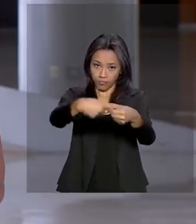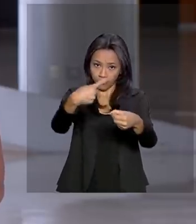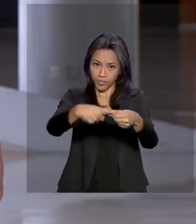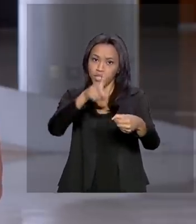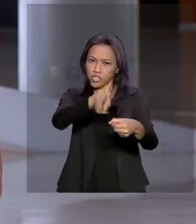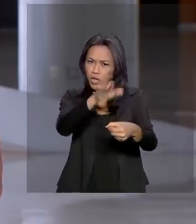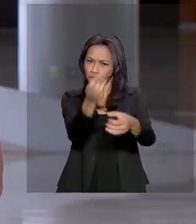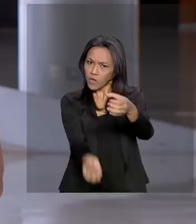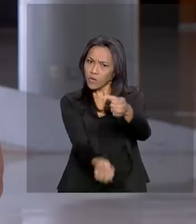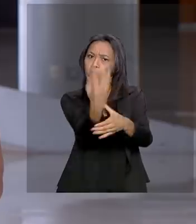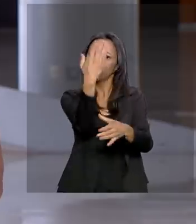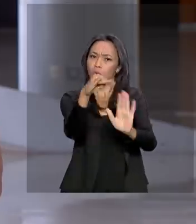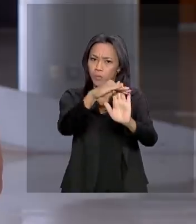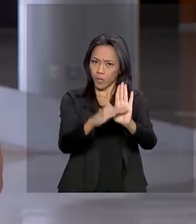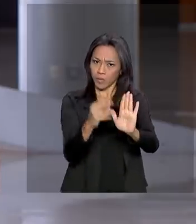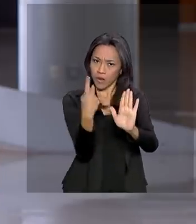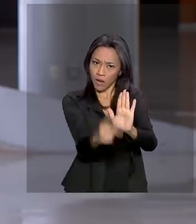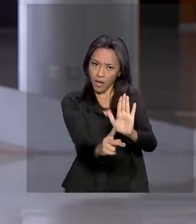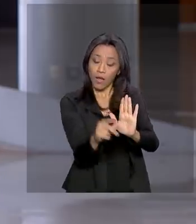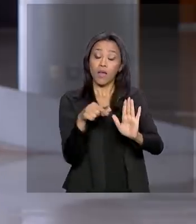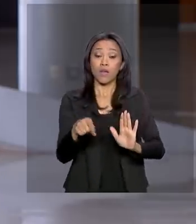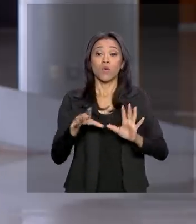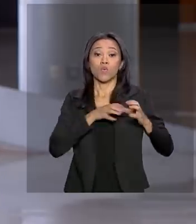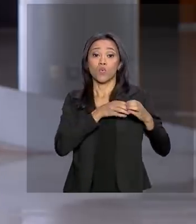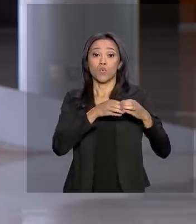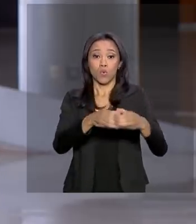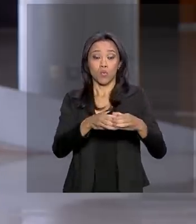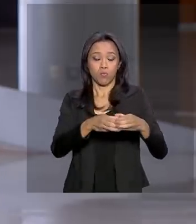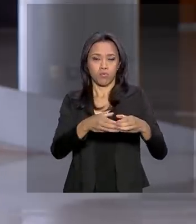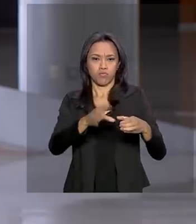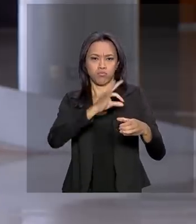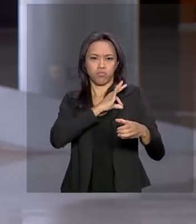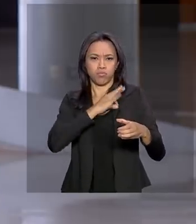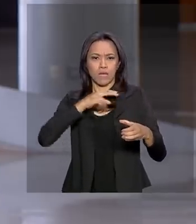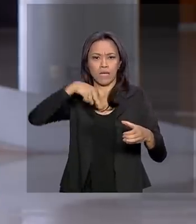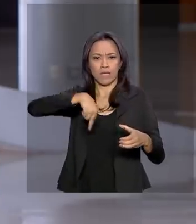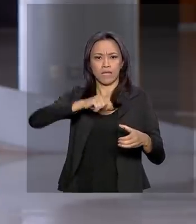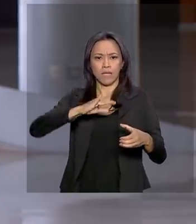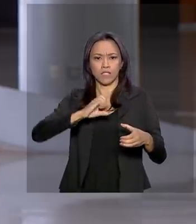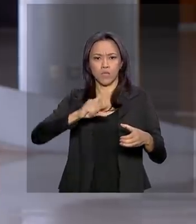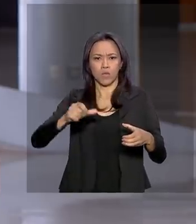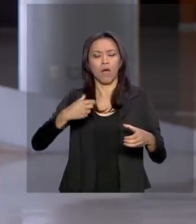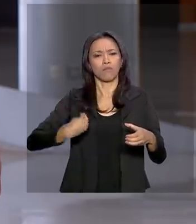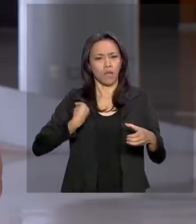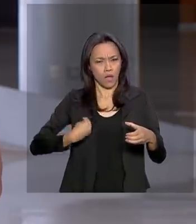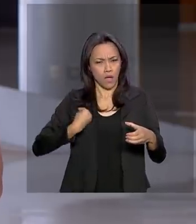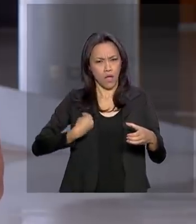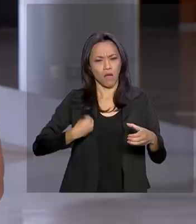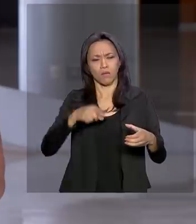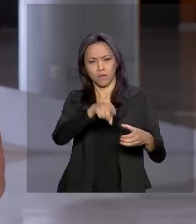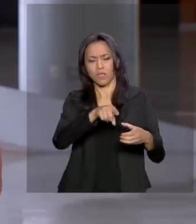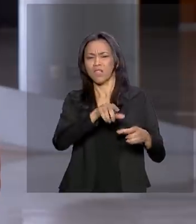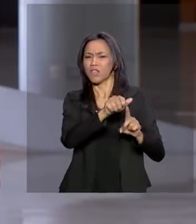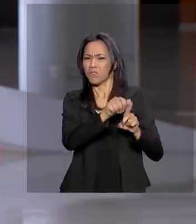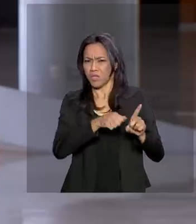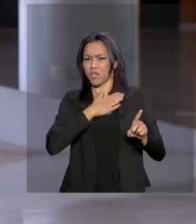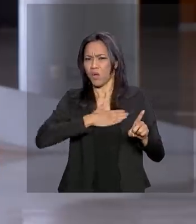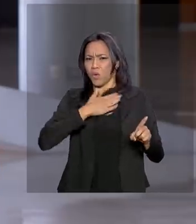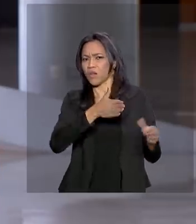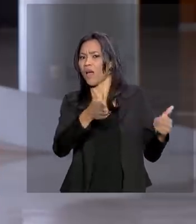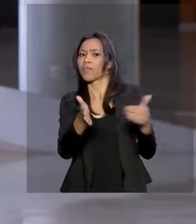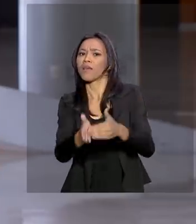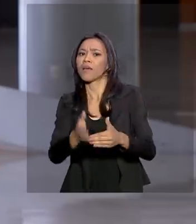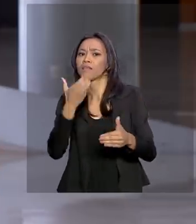implementado. A Força Nacional está nas ruas de Goiânia desde o final de agosto e deve ficar por lá até dezembro. Lembrando que